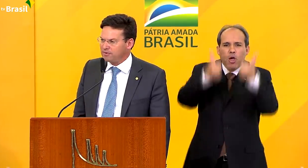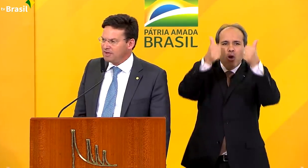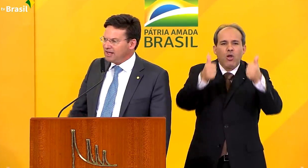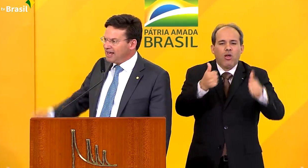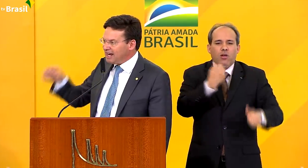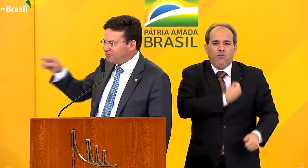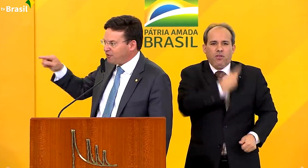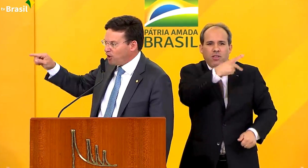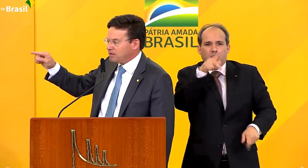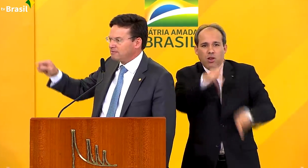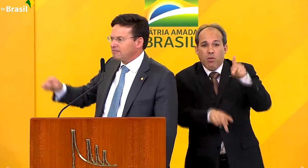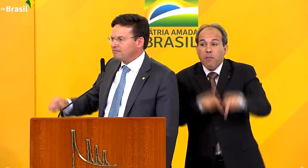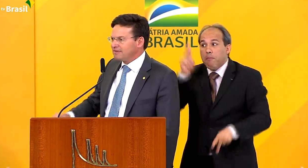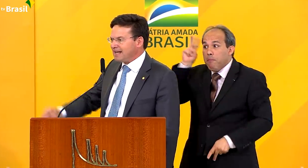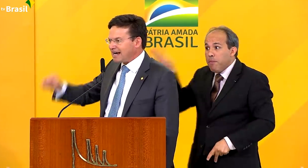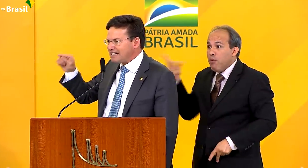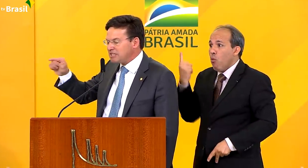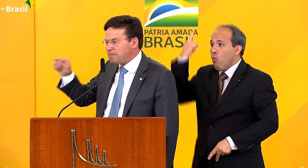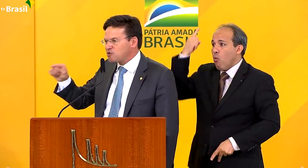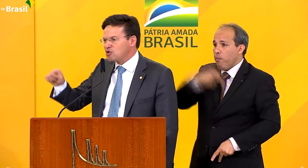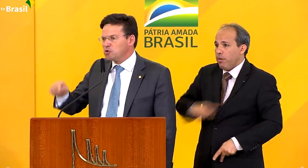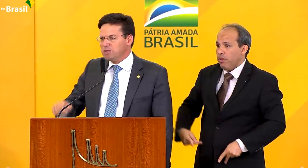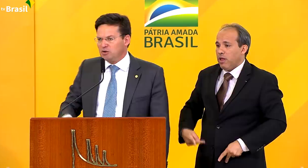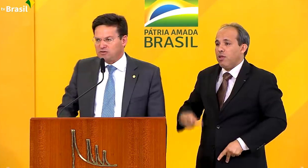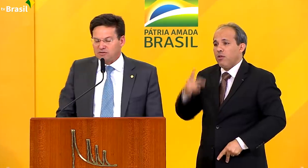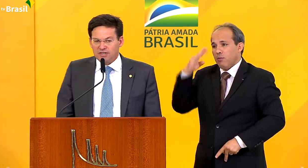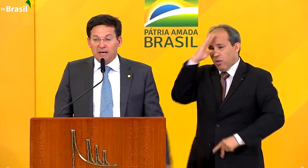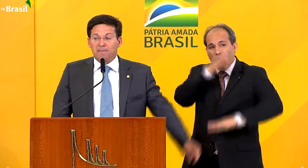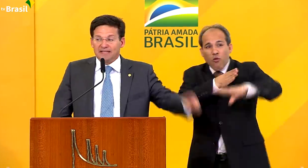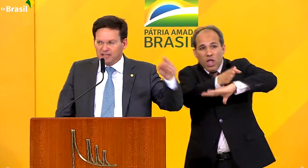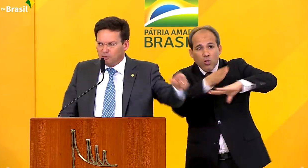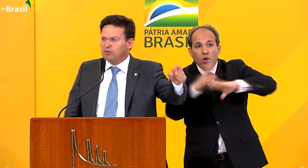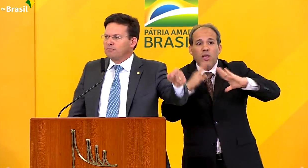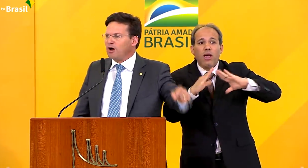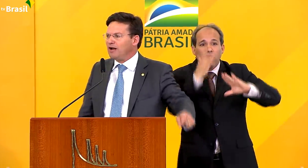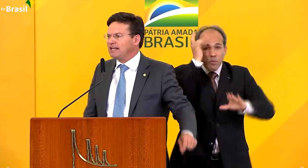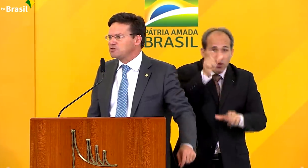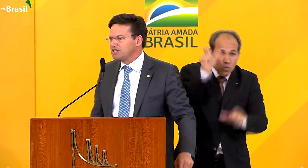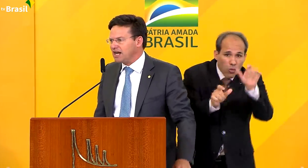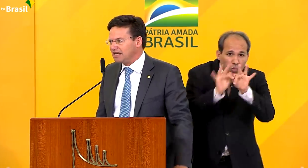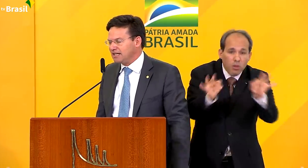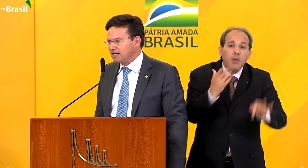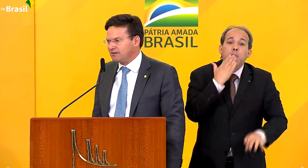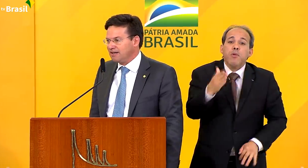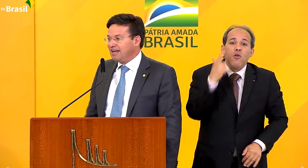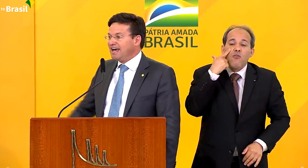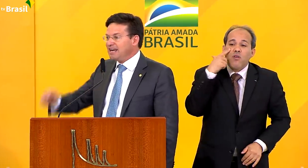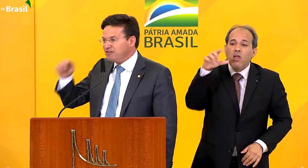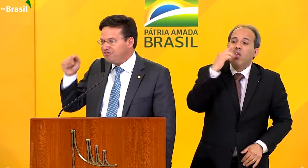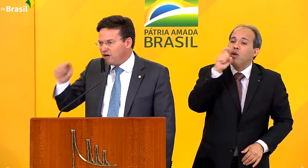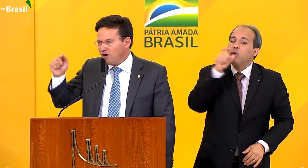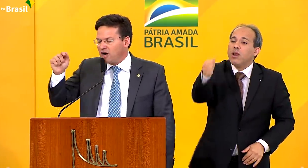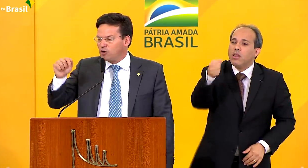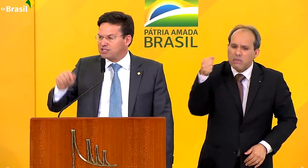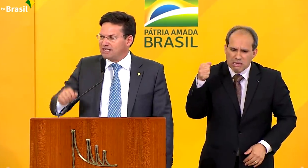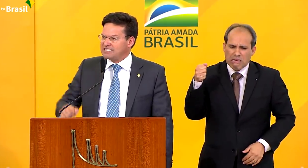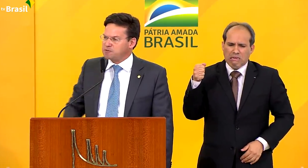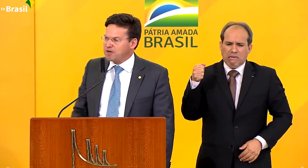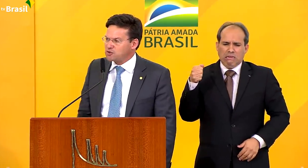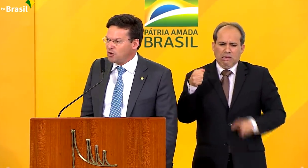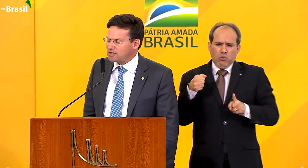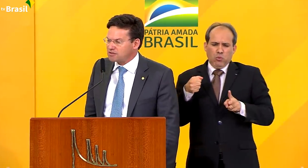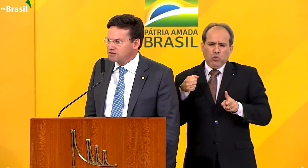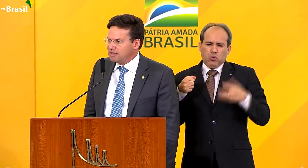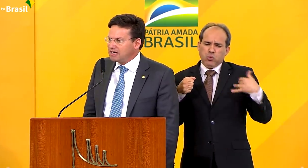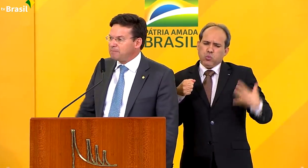povo. Ele foi na casa de pessoas humildes e pediu para olhar na sua geladeira. Ele viu a angústia